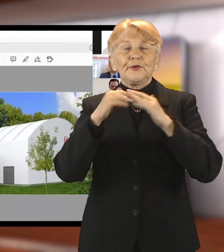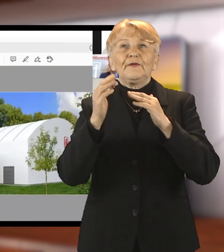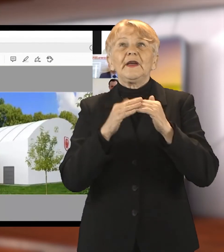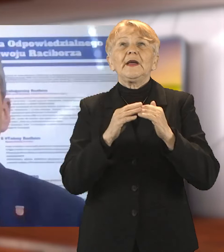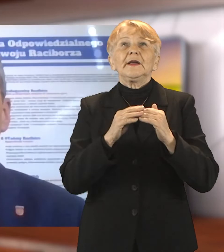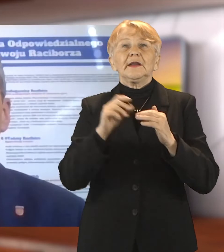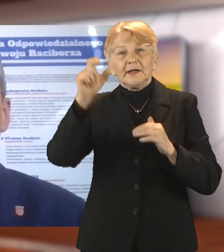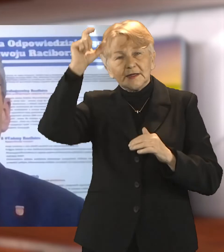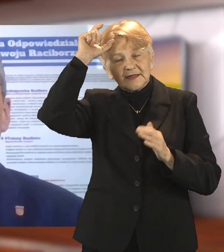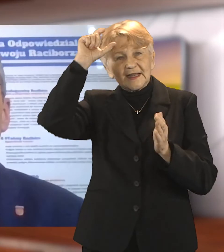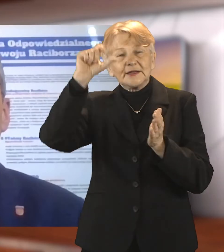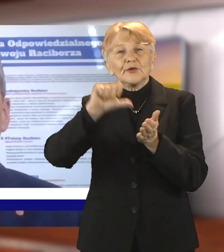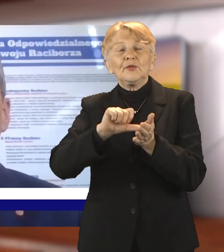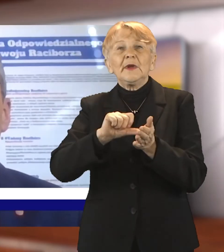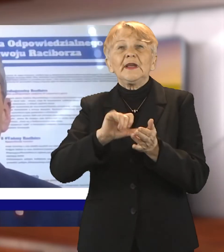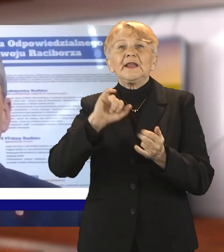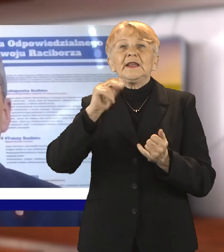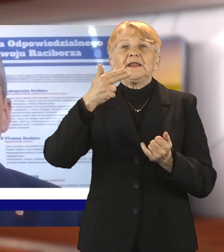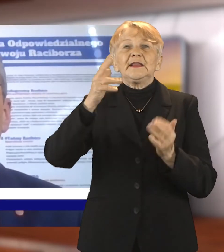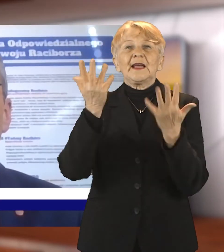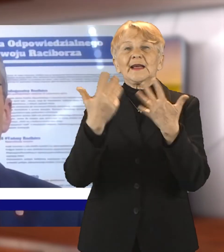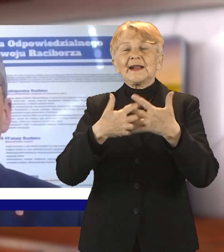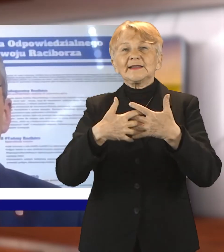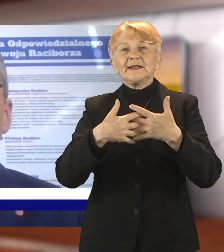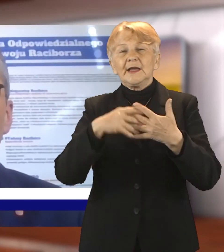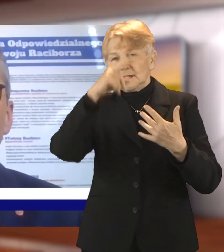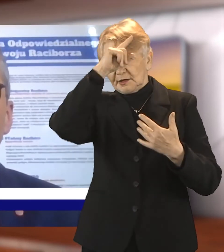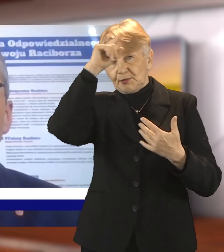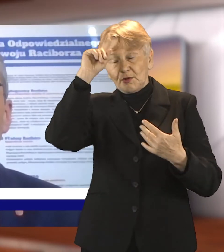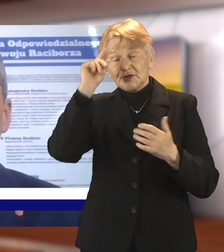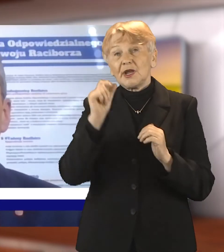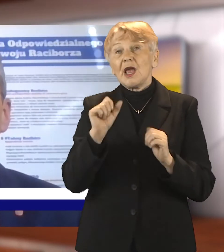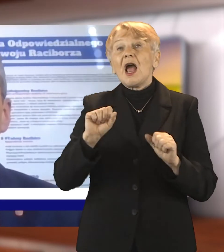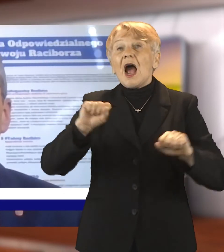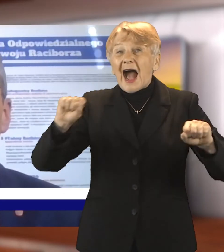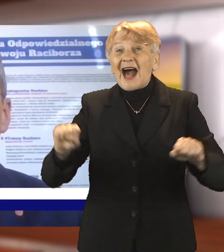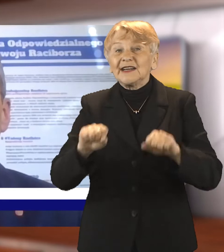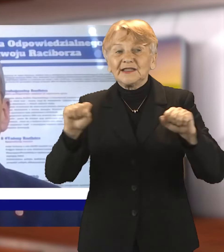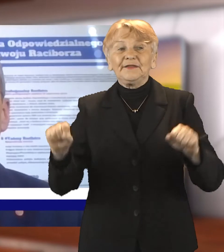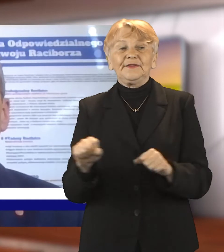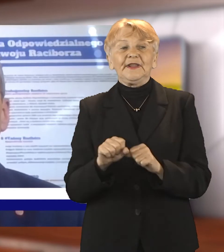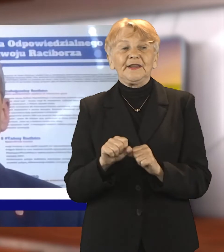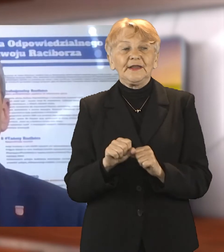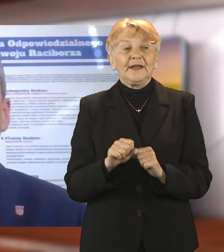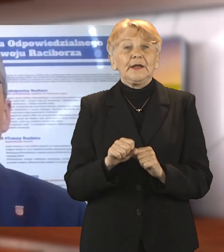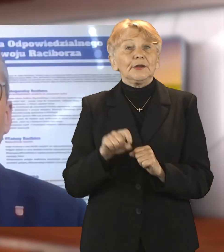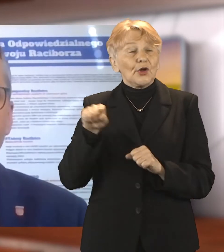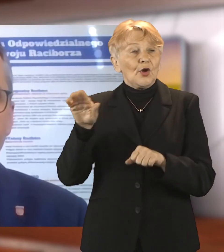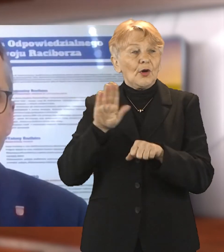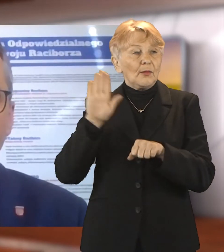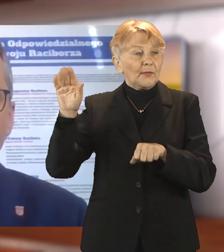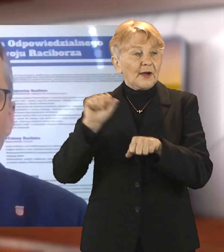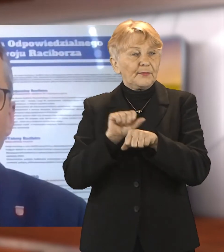Społecznej. Mówimy tu o obiekcie, który funkcjonowałby na terenie OSIR-u i